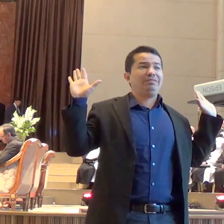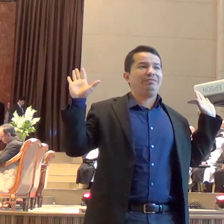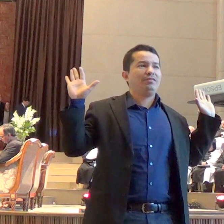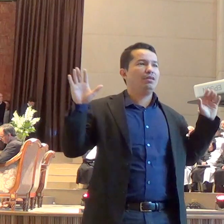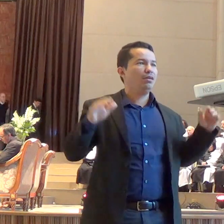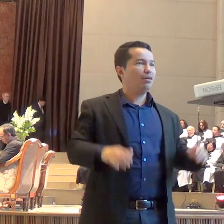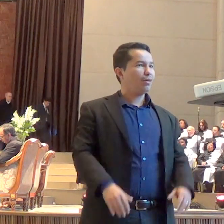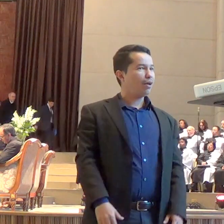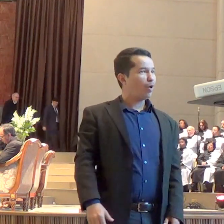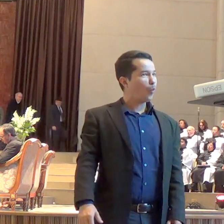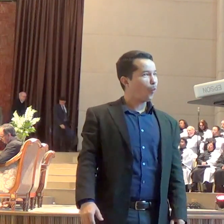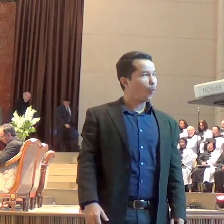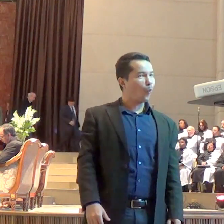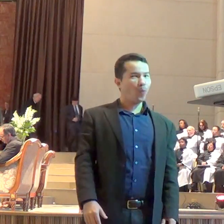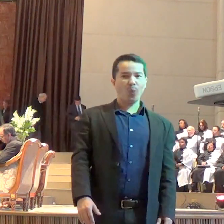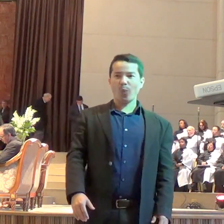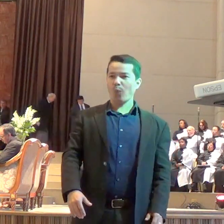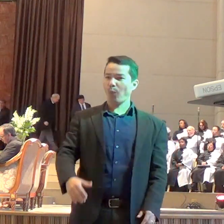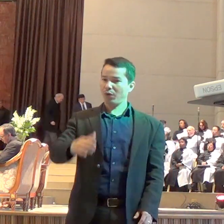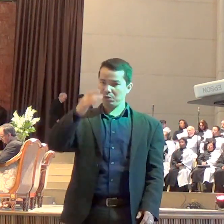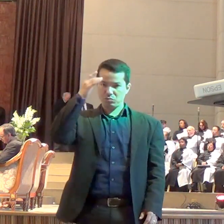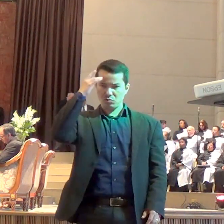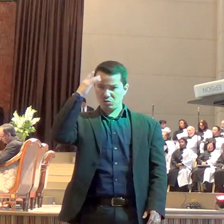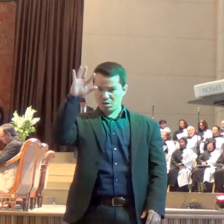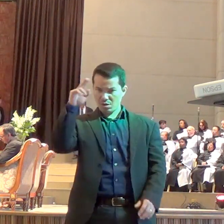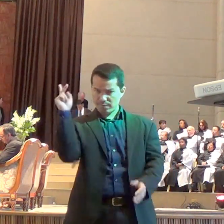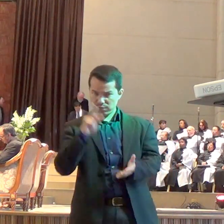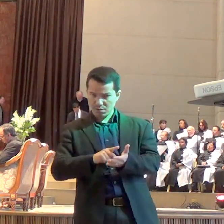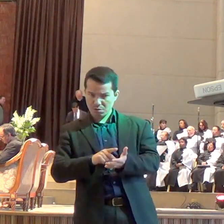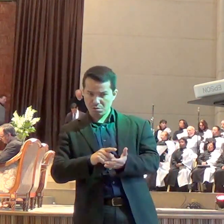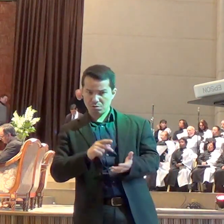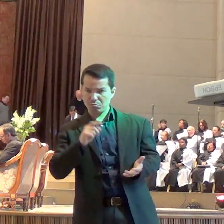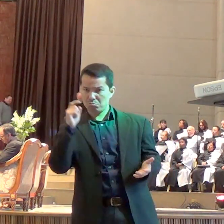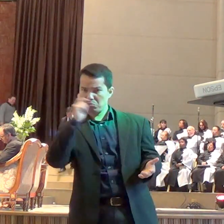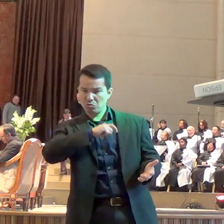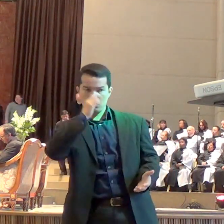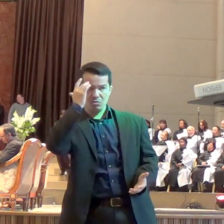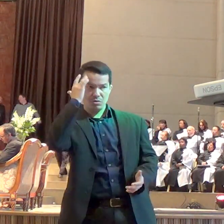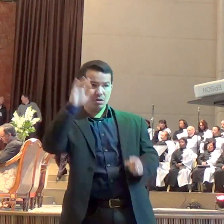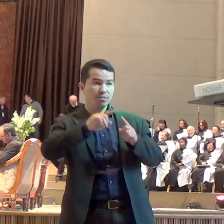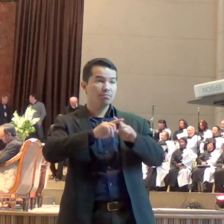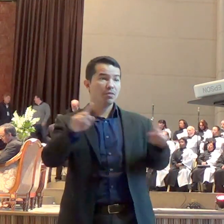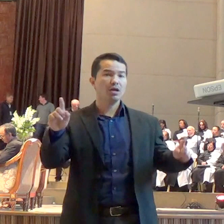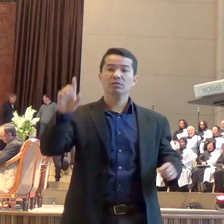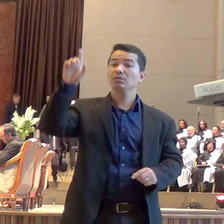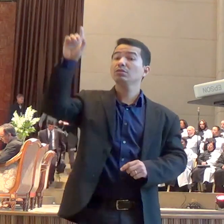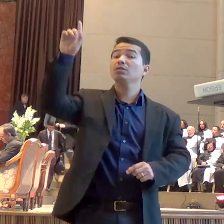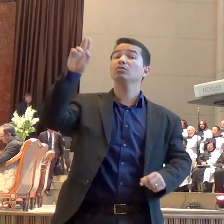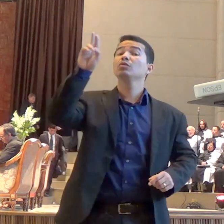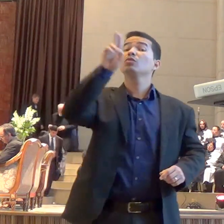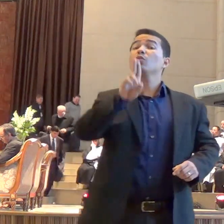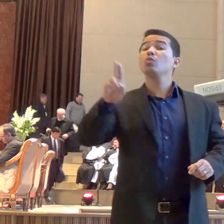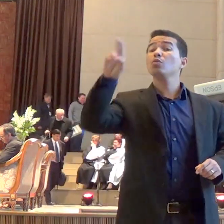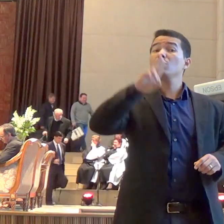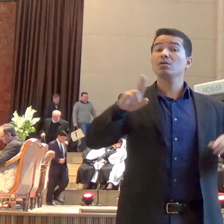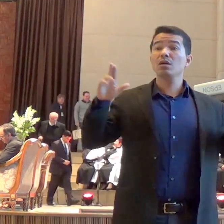uma coisa para você. Deus usa o ministério dos anjos também para